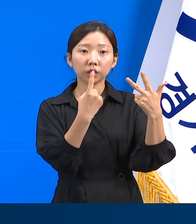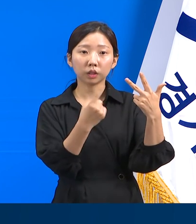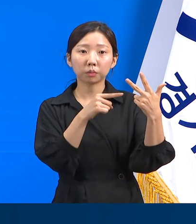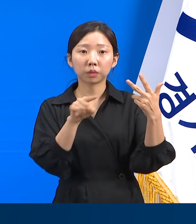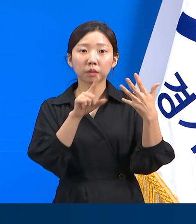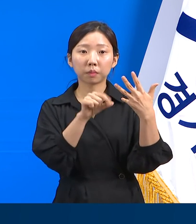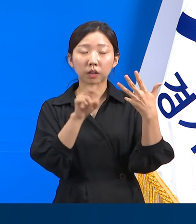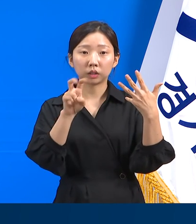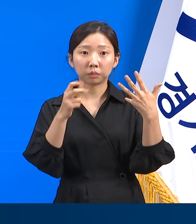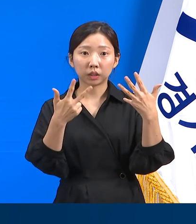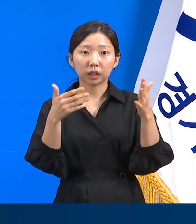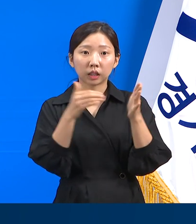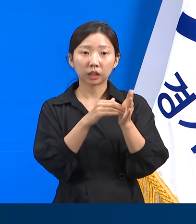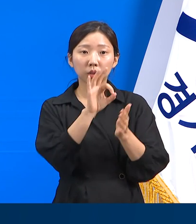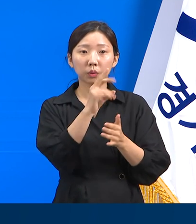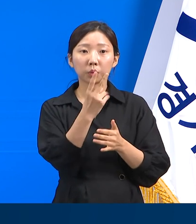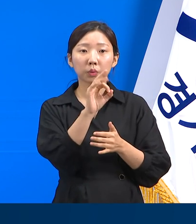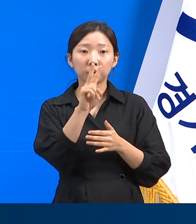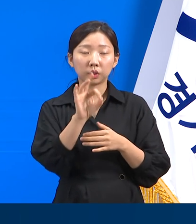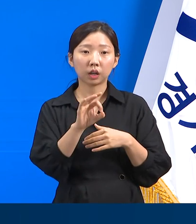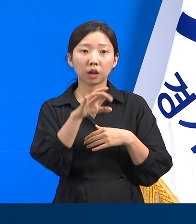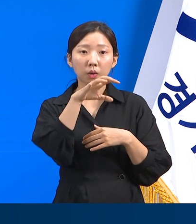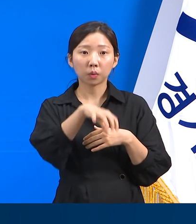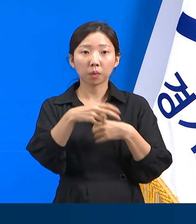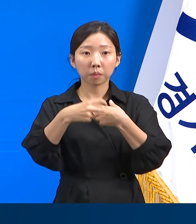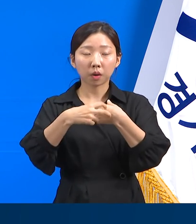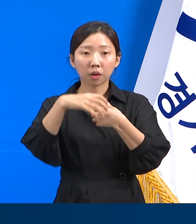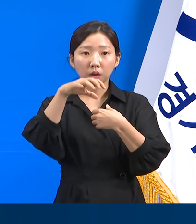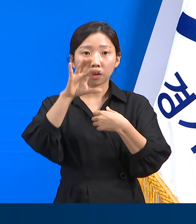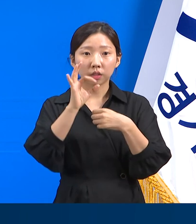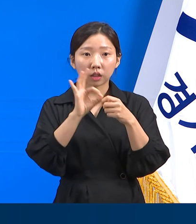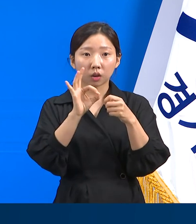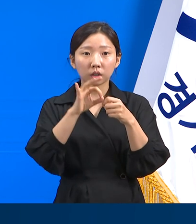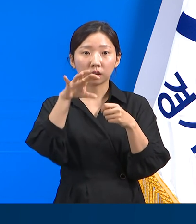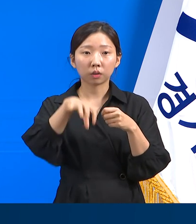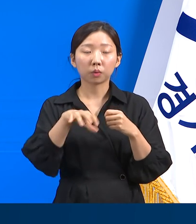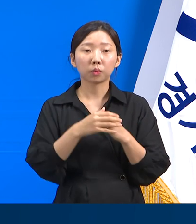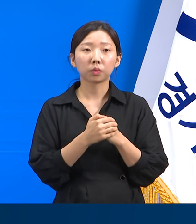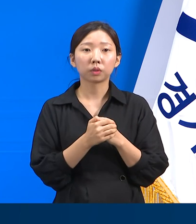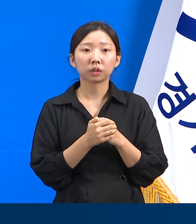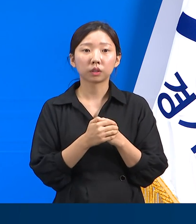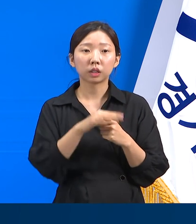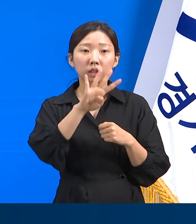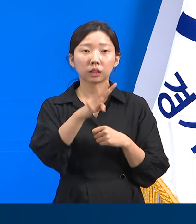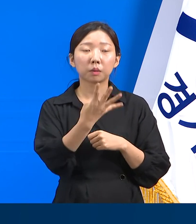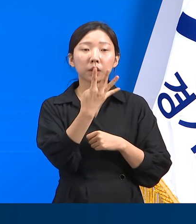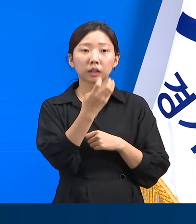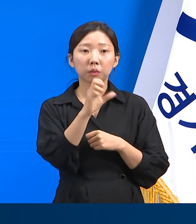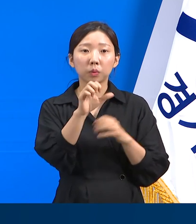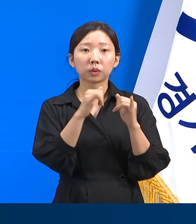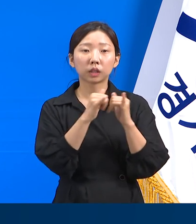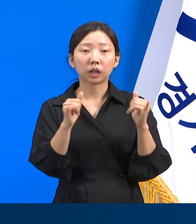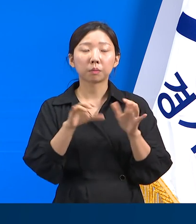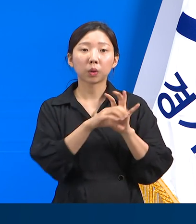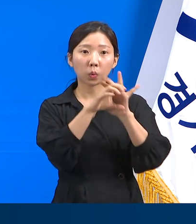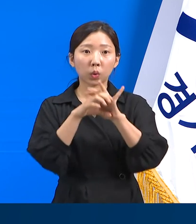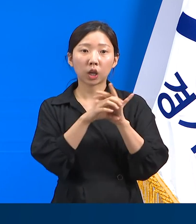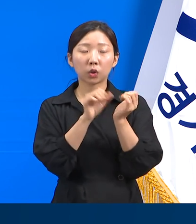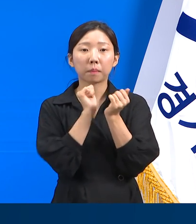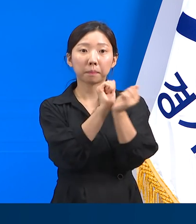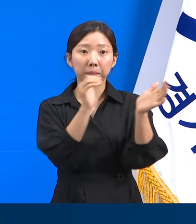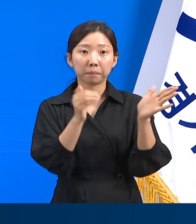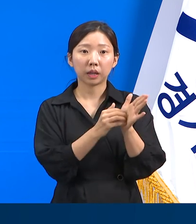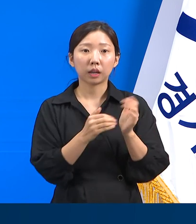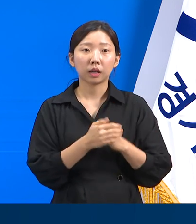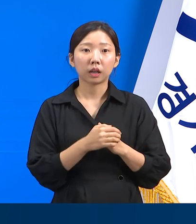27일까지 요양원 및 요양병원 집계소에서 입소자가 445명이 코로나19에 감염되었습니다.